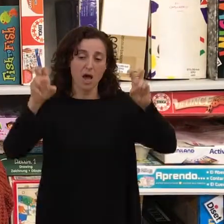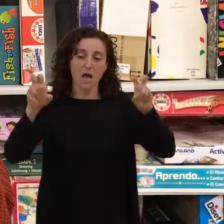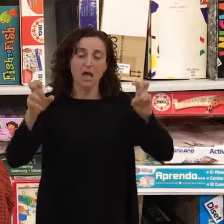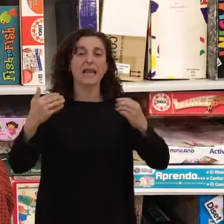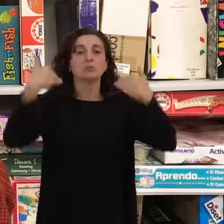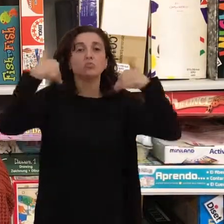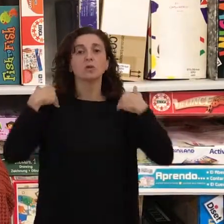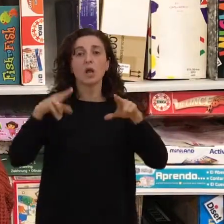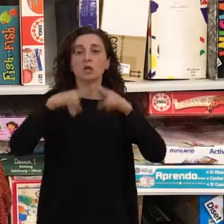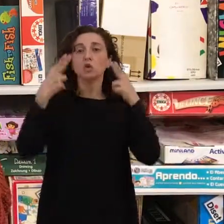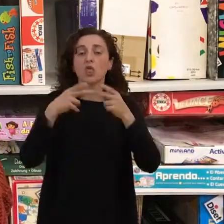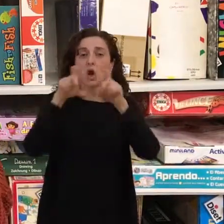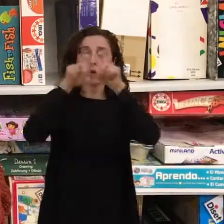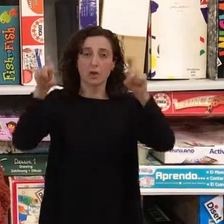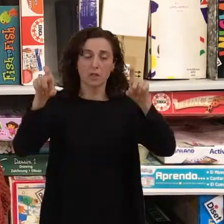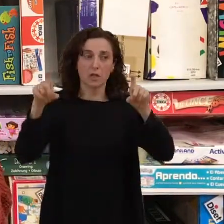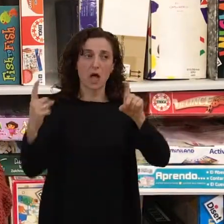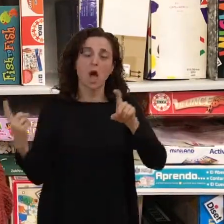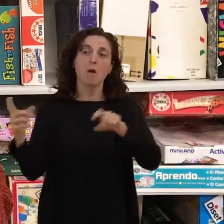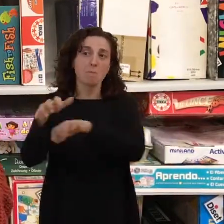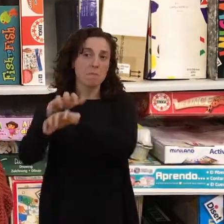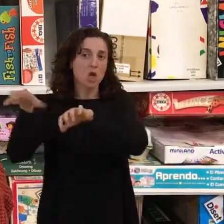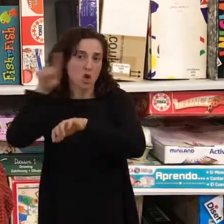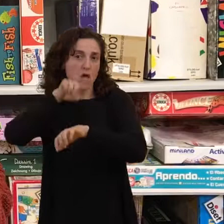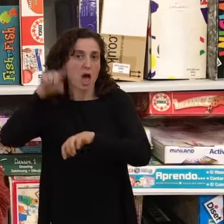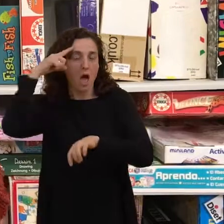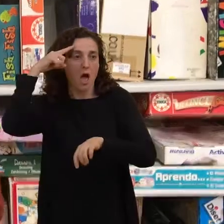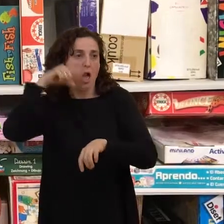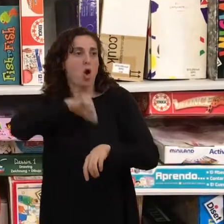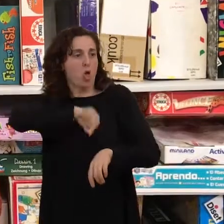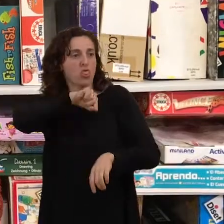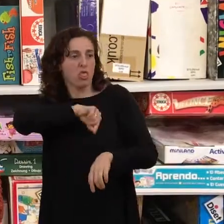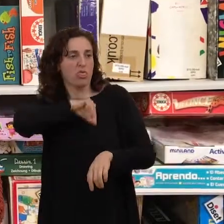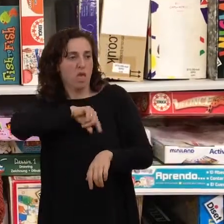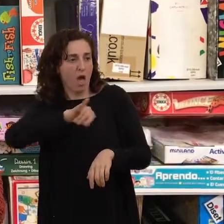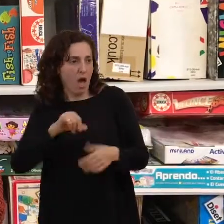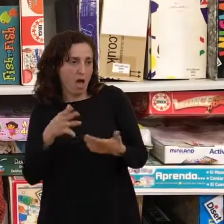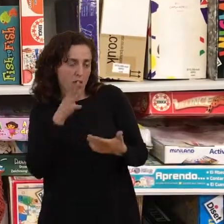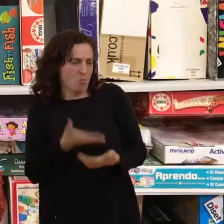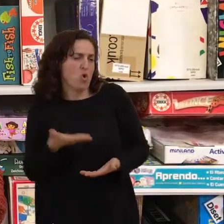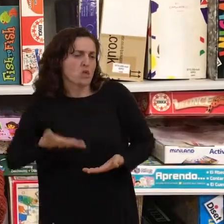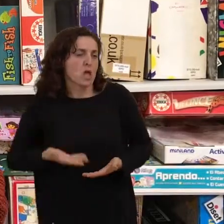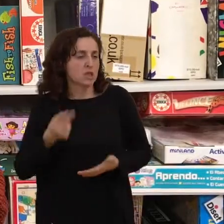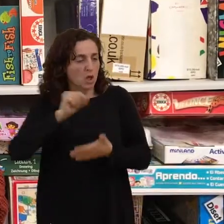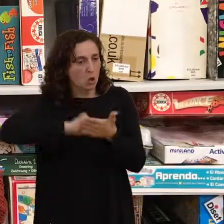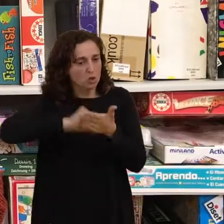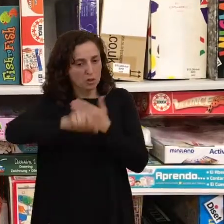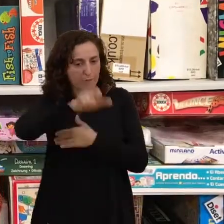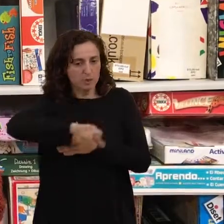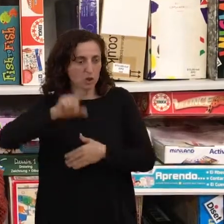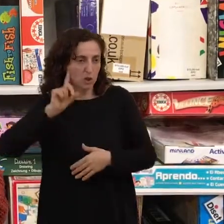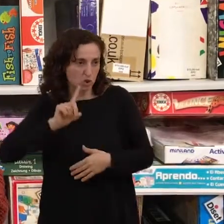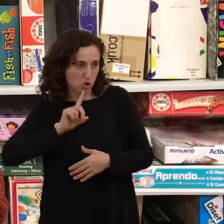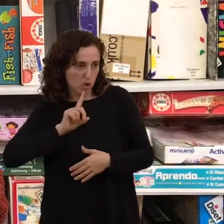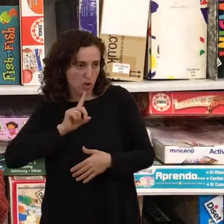conscientes de la importancia de contratar a personas con discapacidad, no solo por la persona con discapacidad, sino también porque aporta un valor a su empresa.